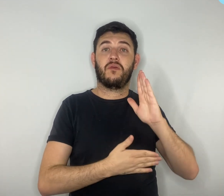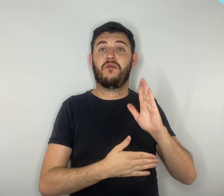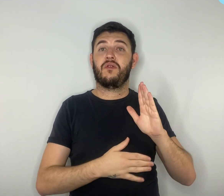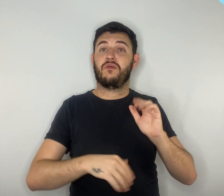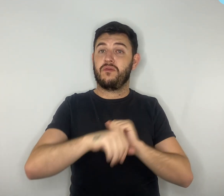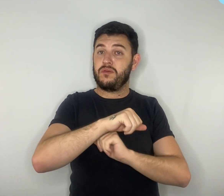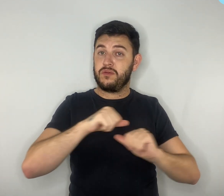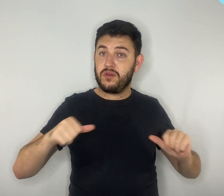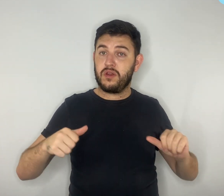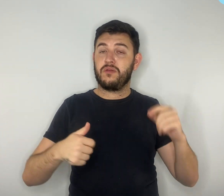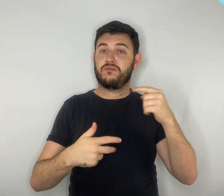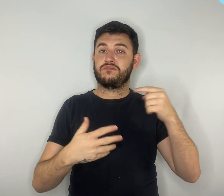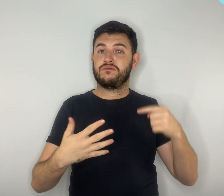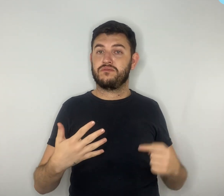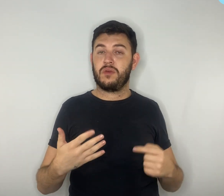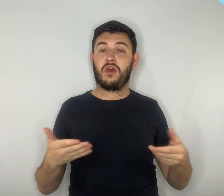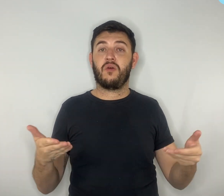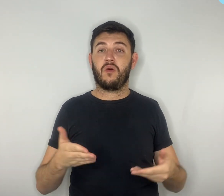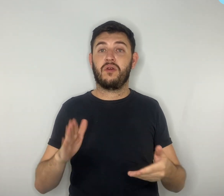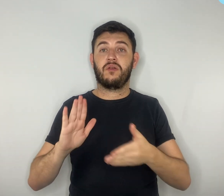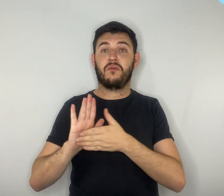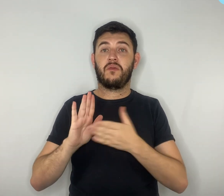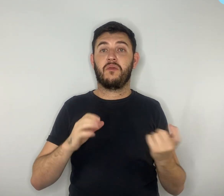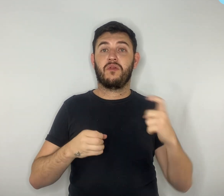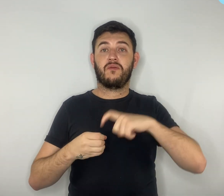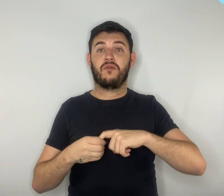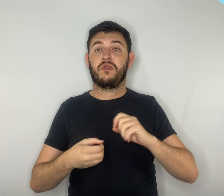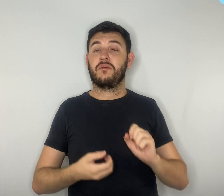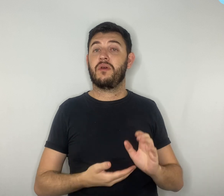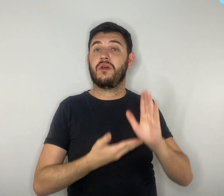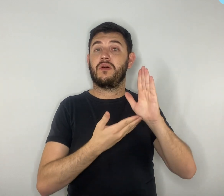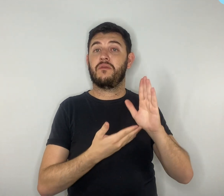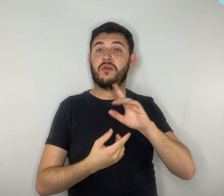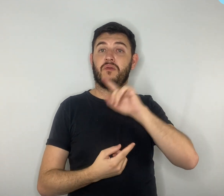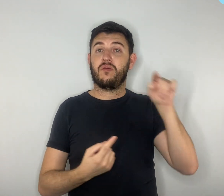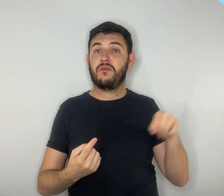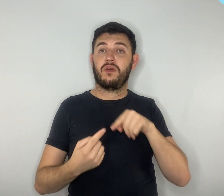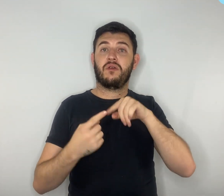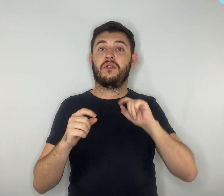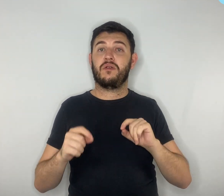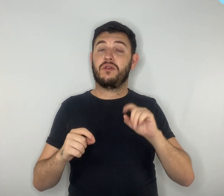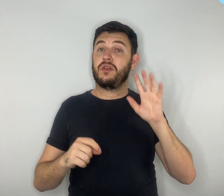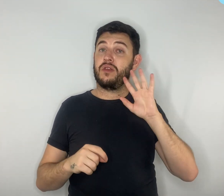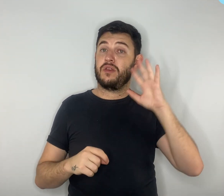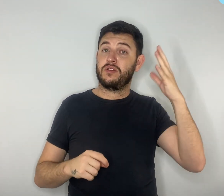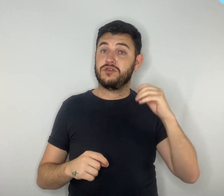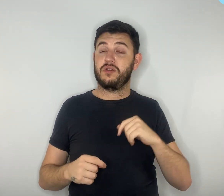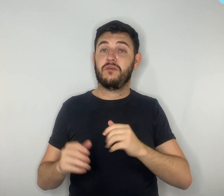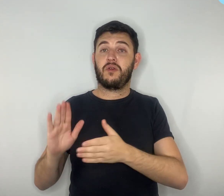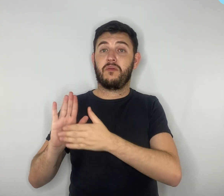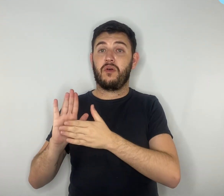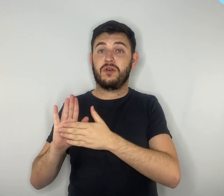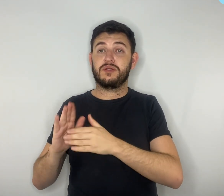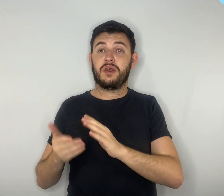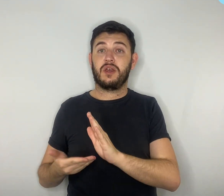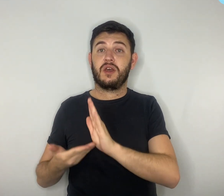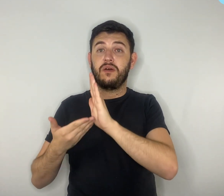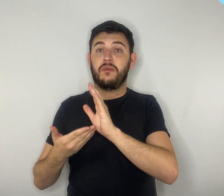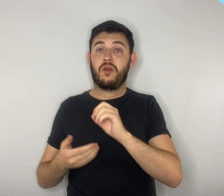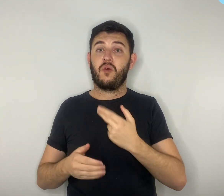volta para a Câmara para definir entre o aprovado na Câmara ou o do Senado. Logo,